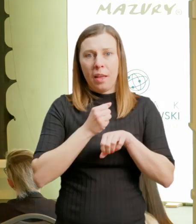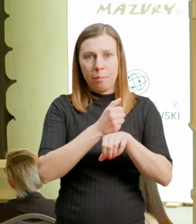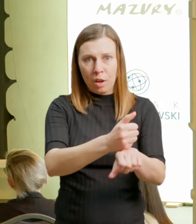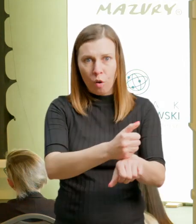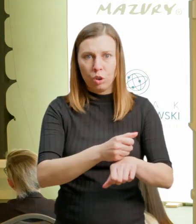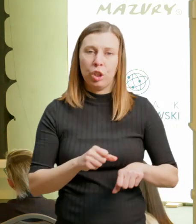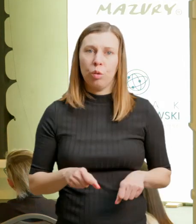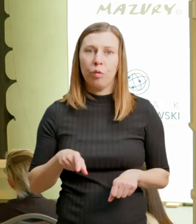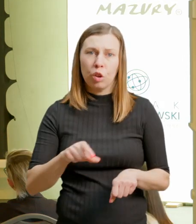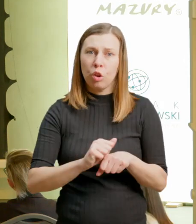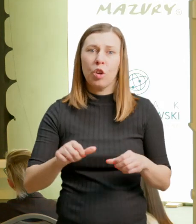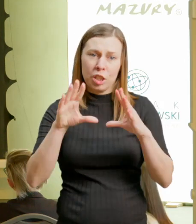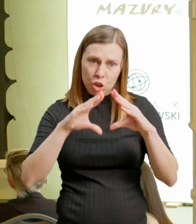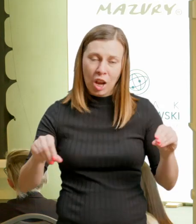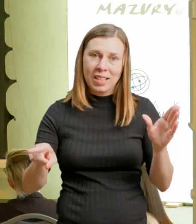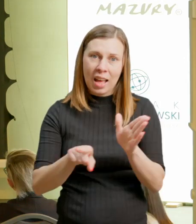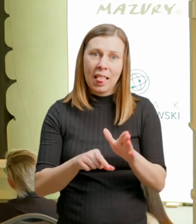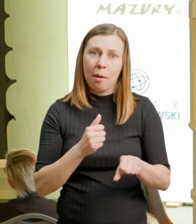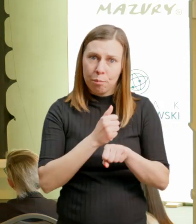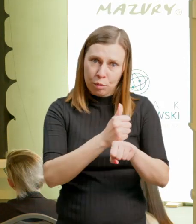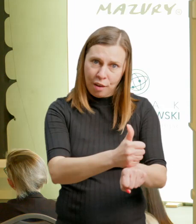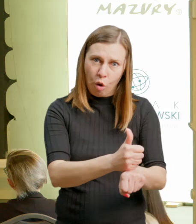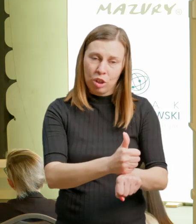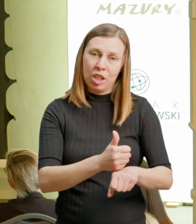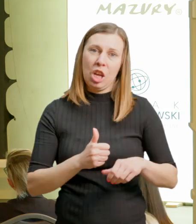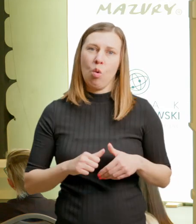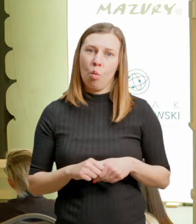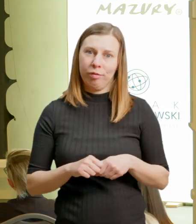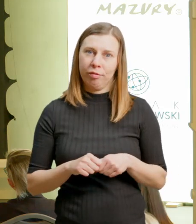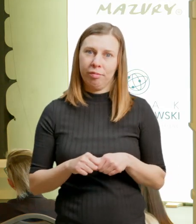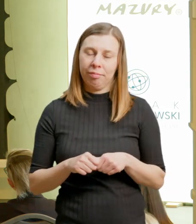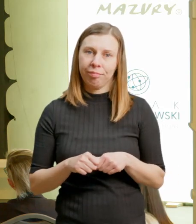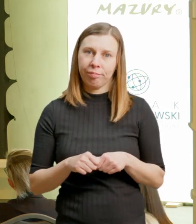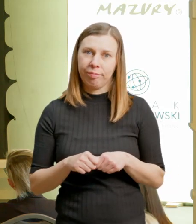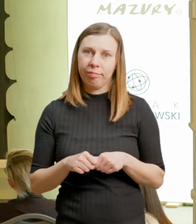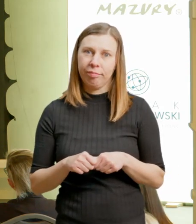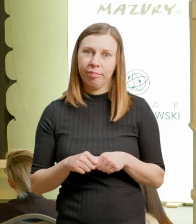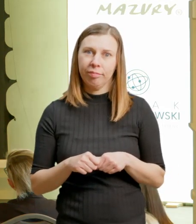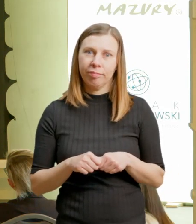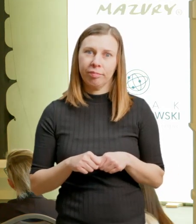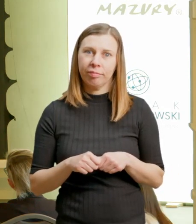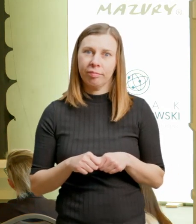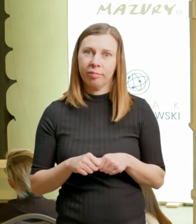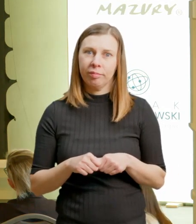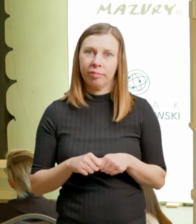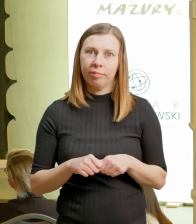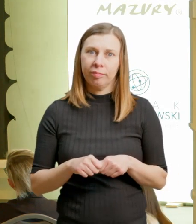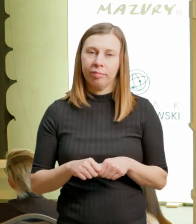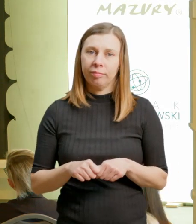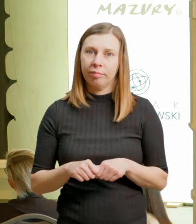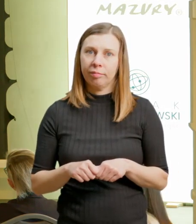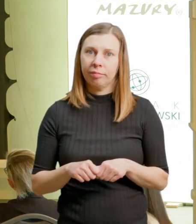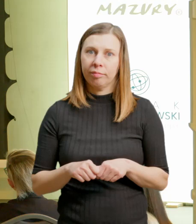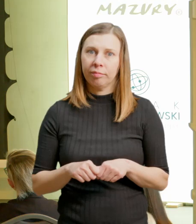mogą świadczyć takie ekskluzywne usługi dla turystów. No i w końcu również jest nastawienie na